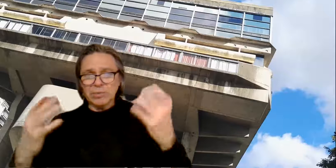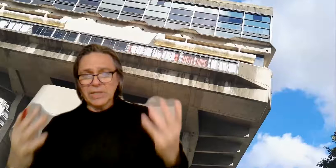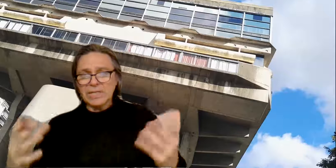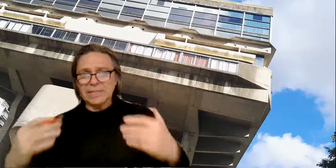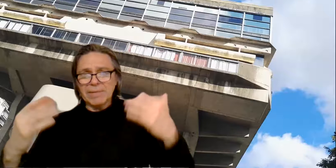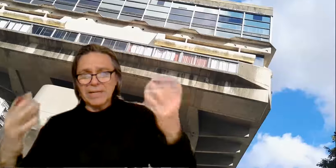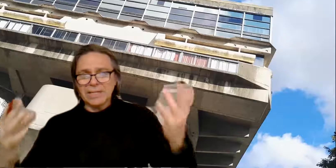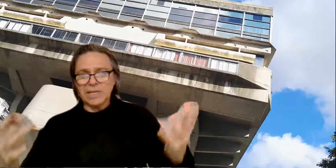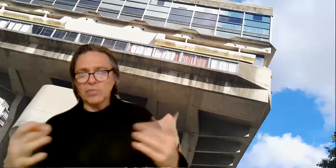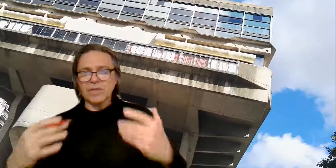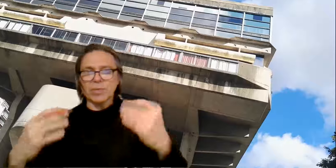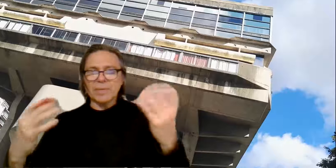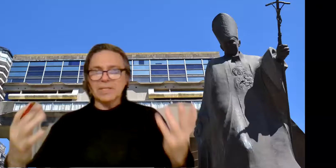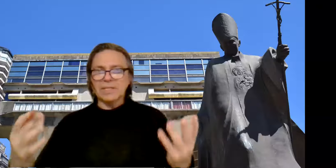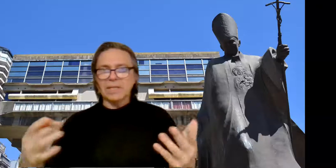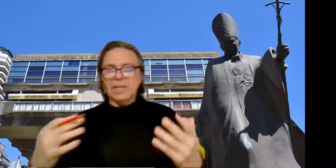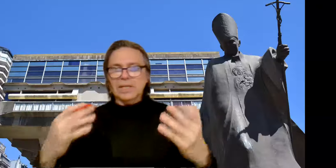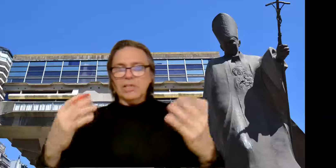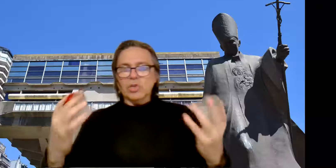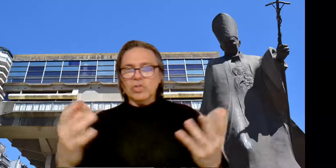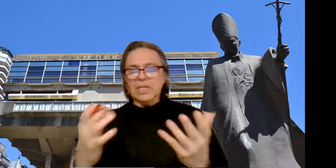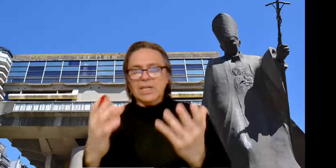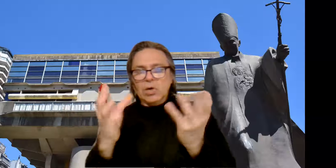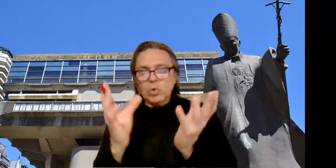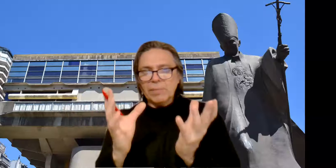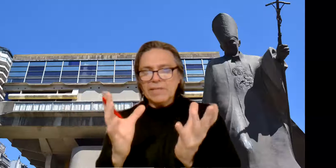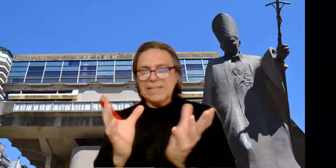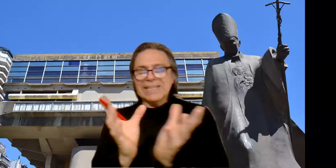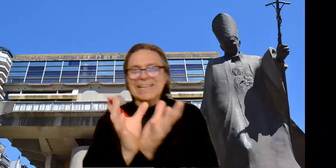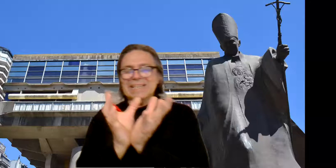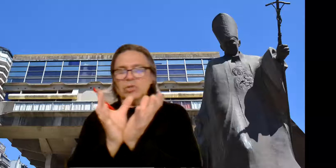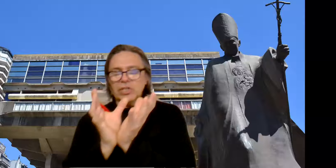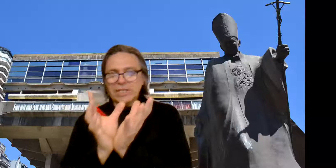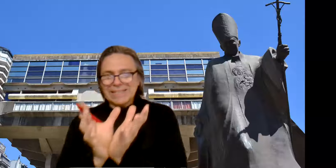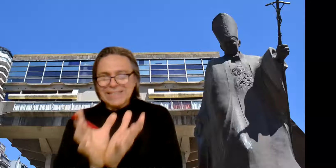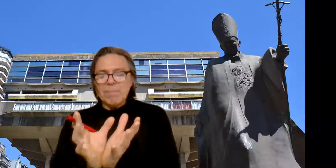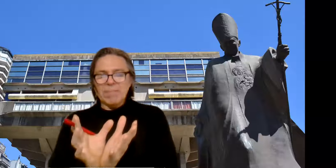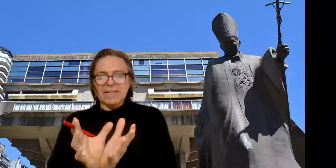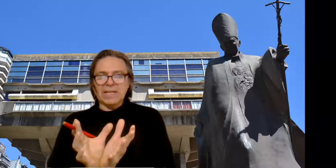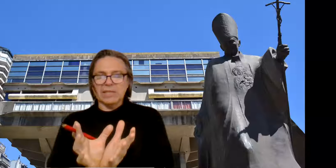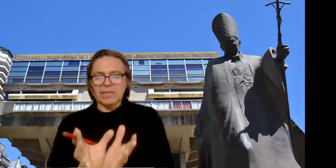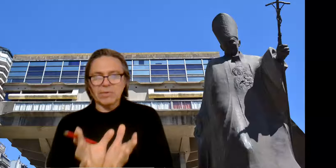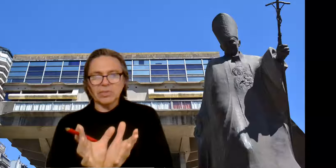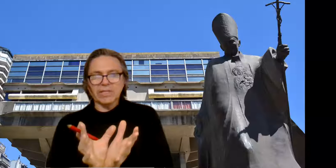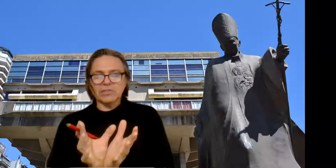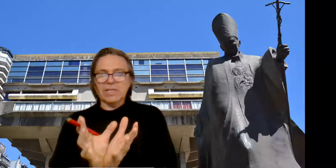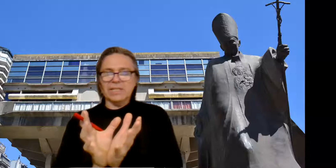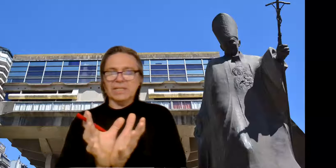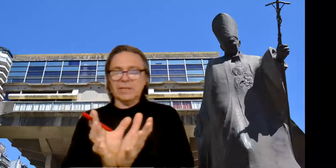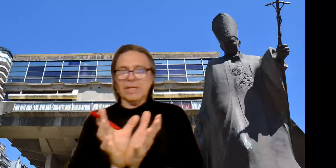brutalista, Marca del Escofrado a la Vista, en donde justamente está emplazada la Biblioteca Nacional estaba